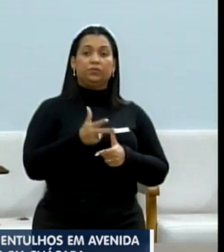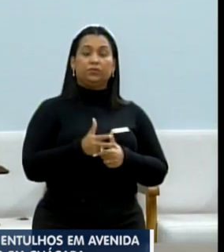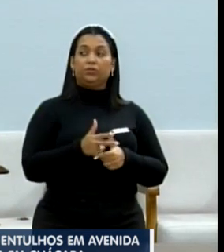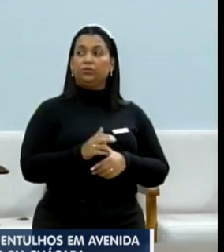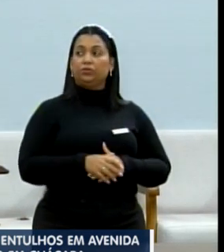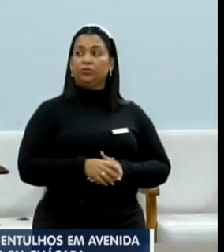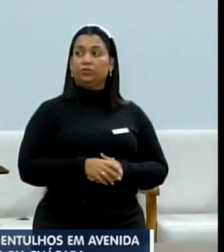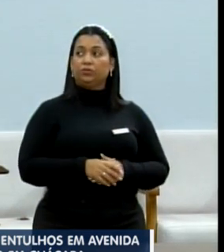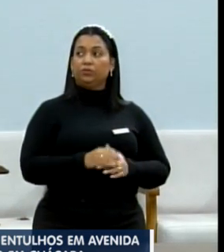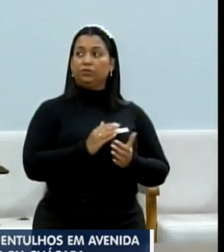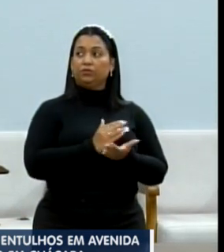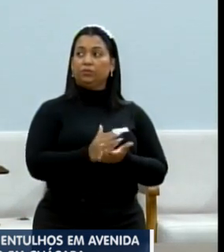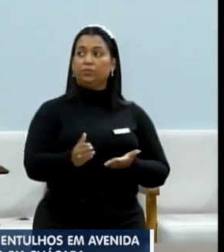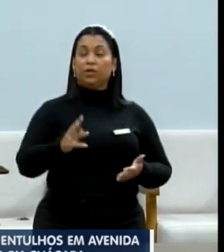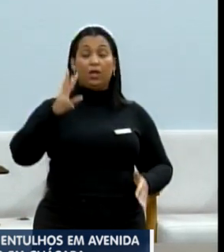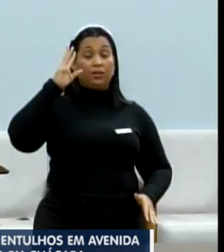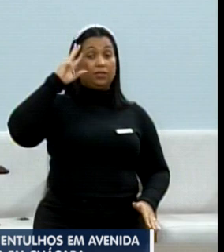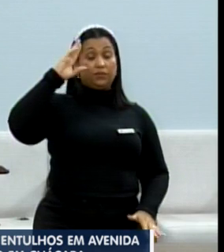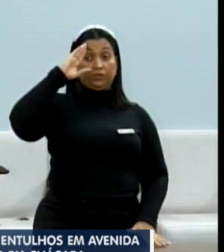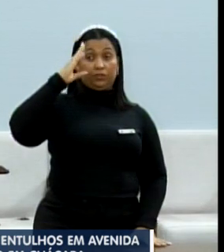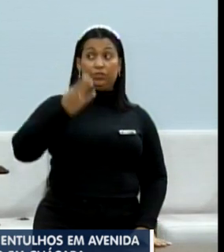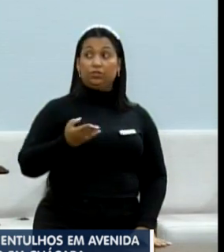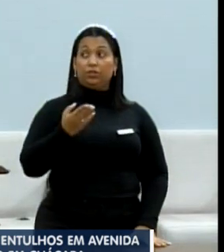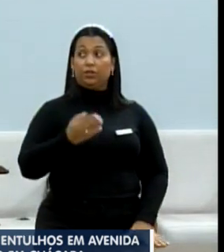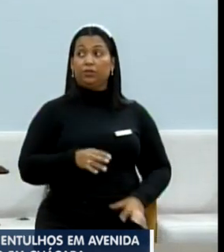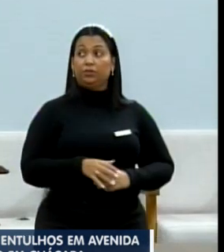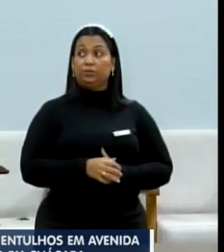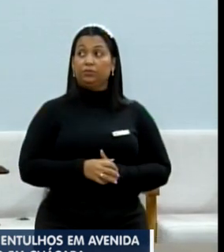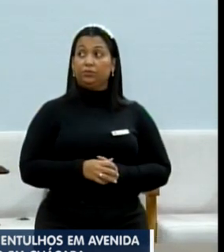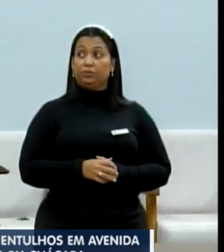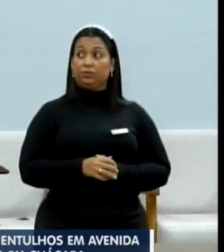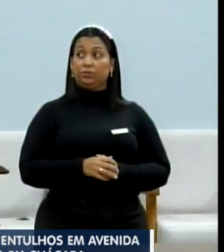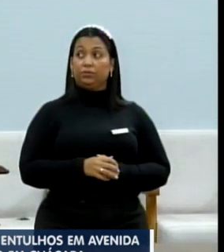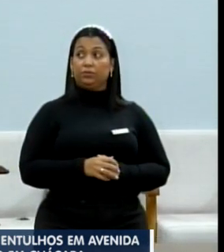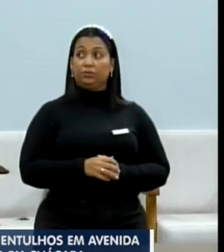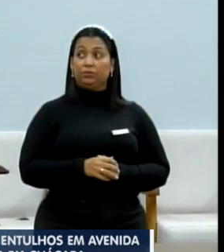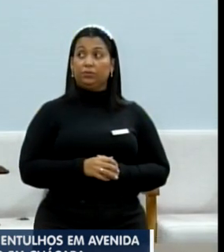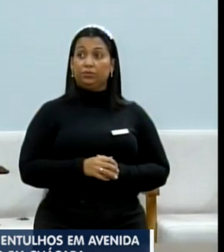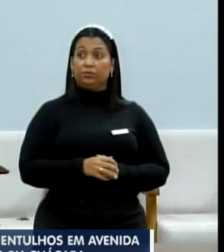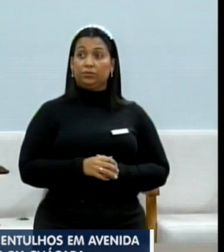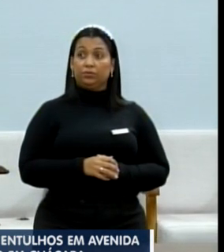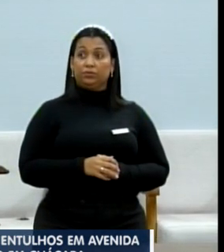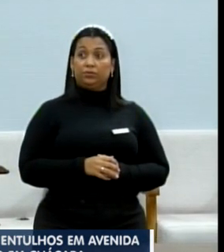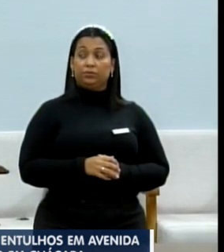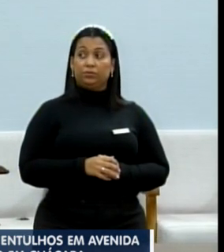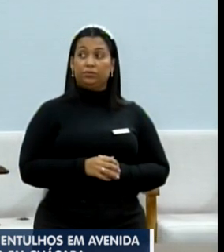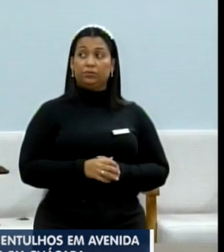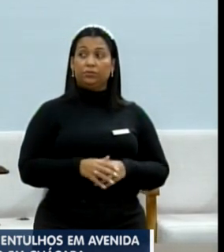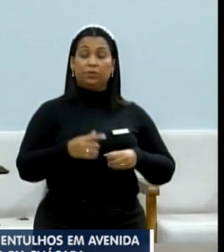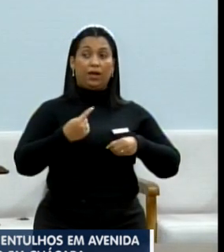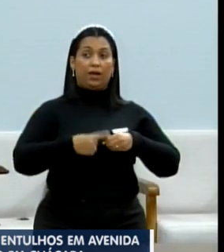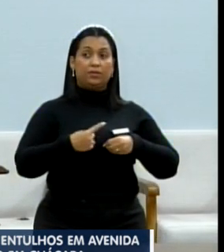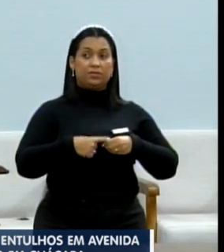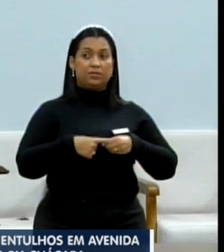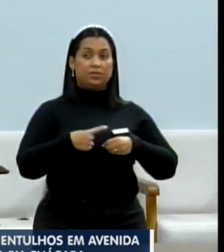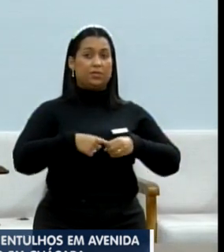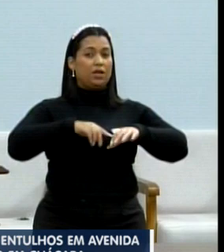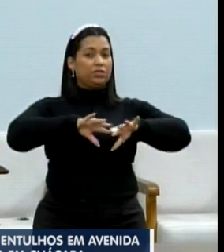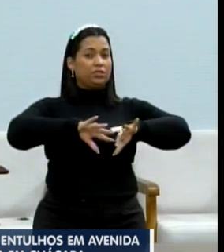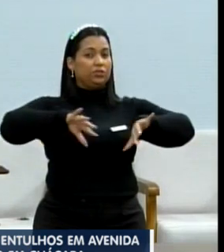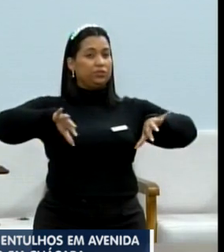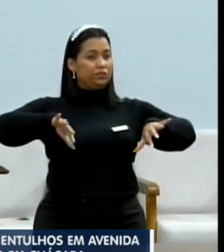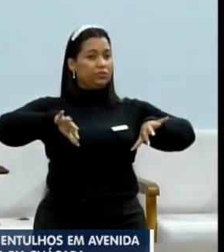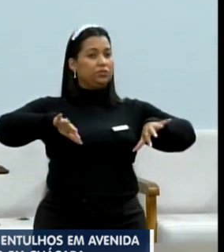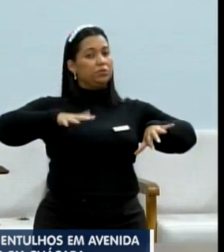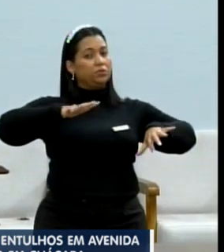presidente, eu vou começar a trazer toda terça-feira, a cidade, ela é dividida